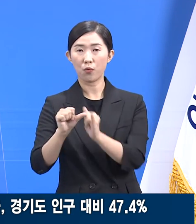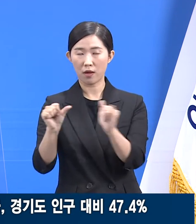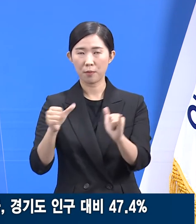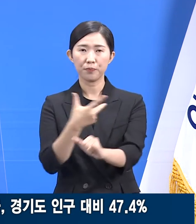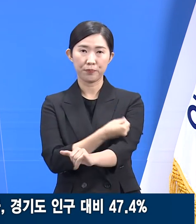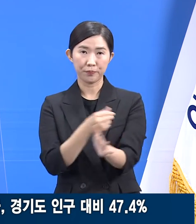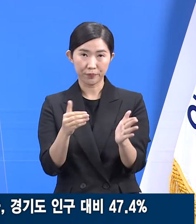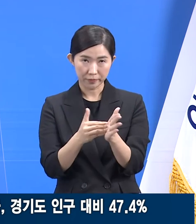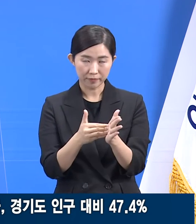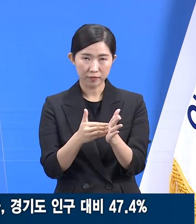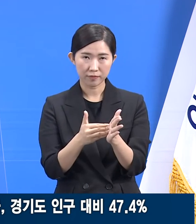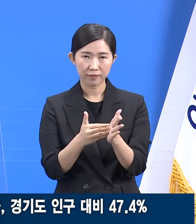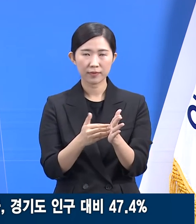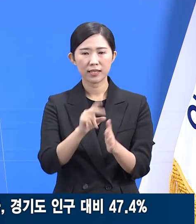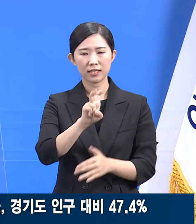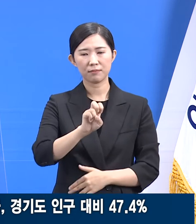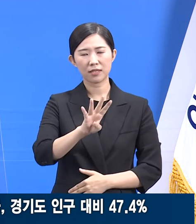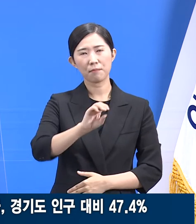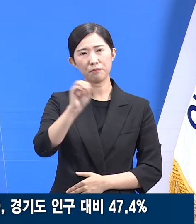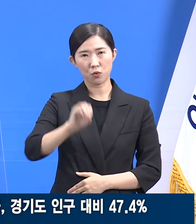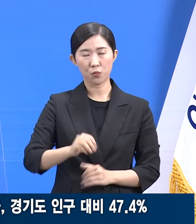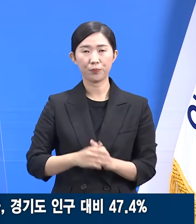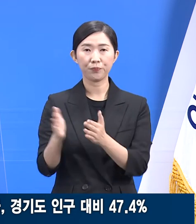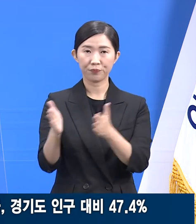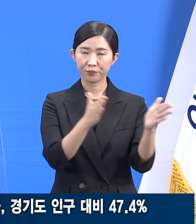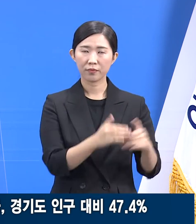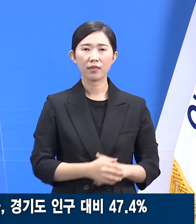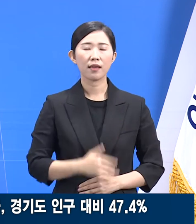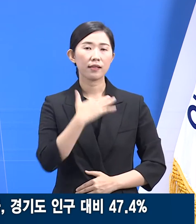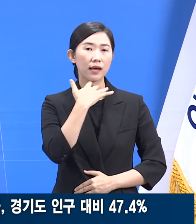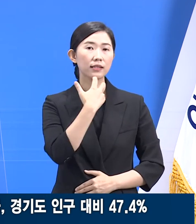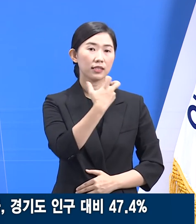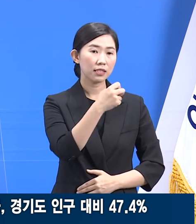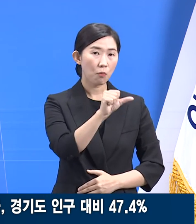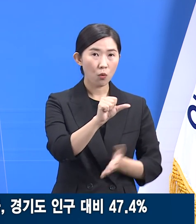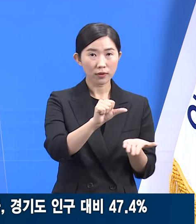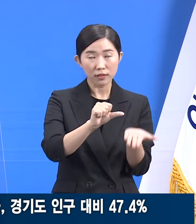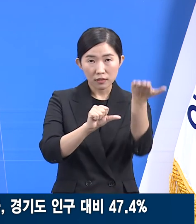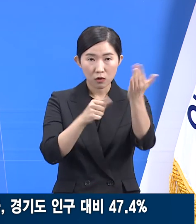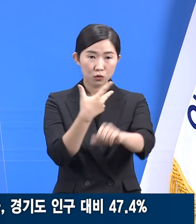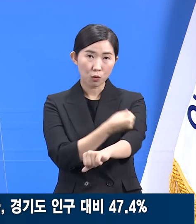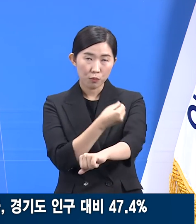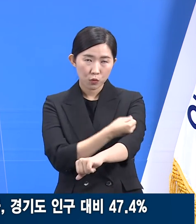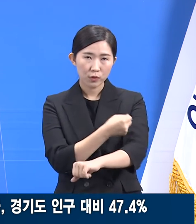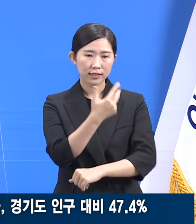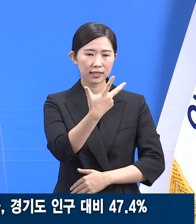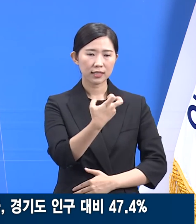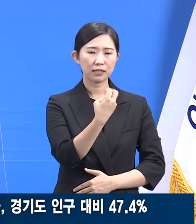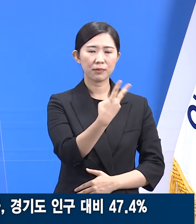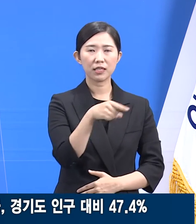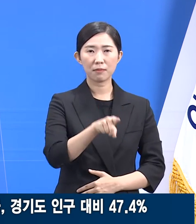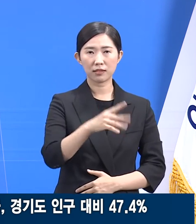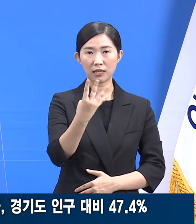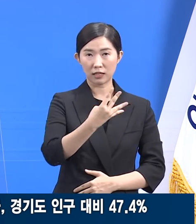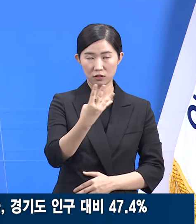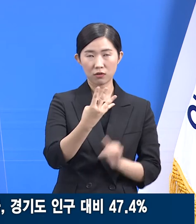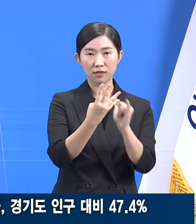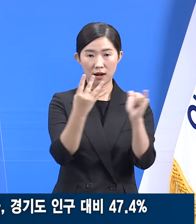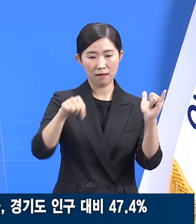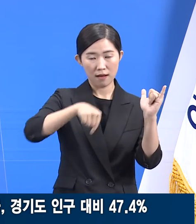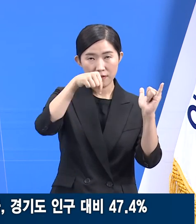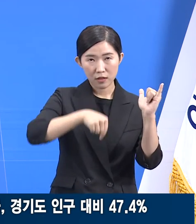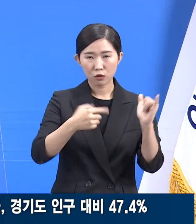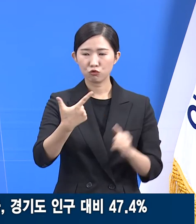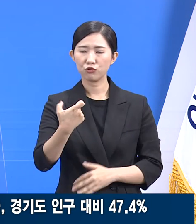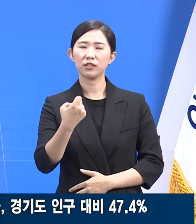.5%입니다. 도내 75세 이상 접종의 현재까지 대상자 71만 4,665명 중